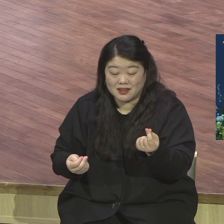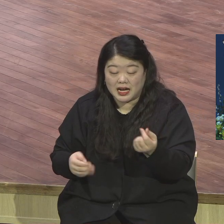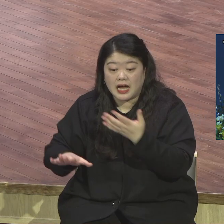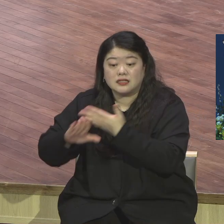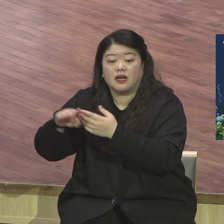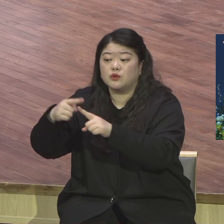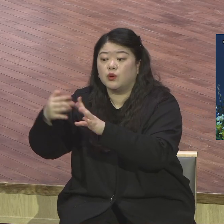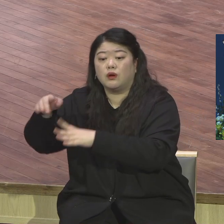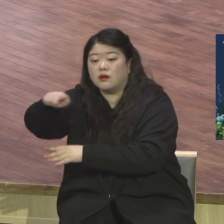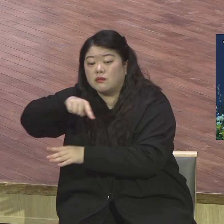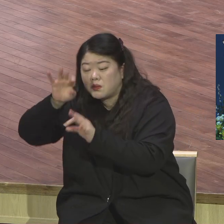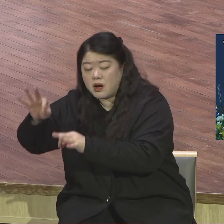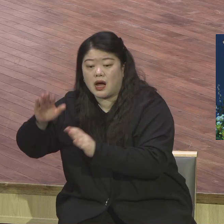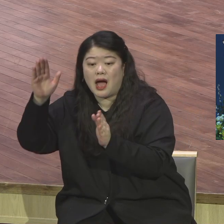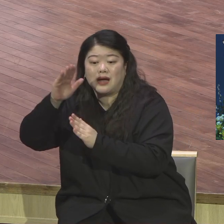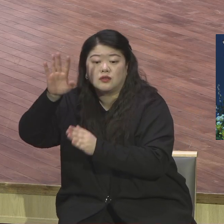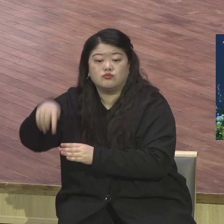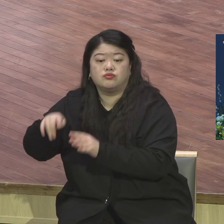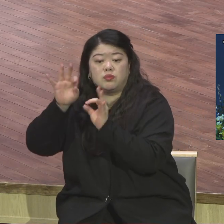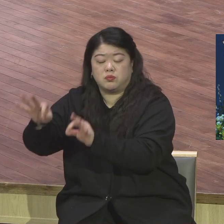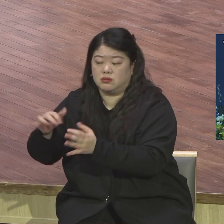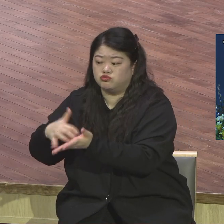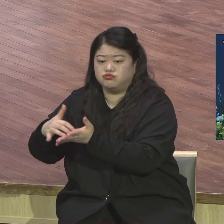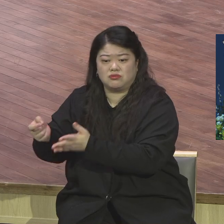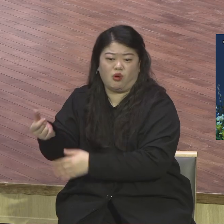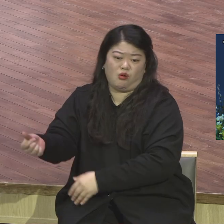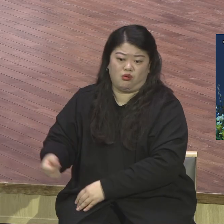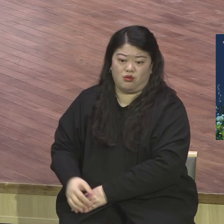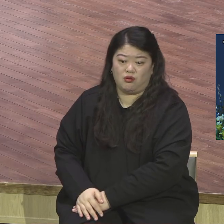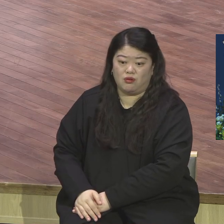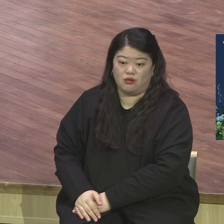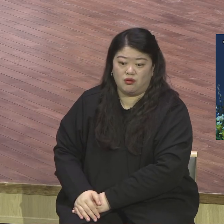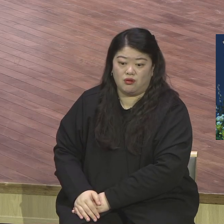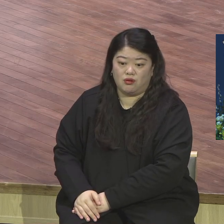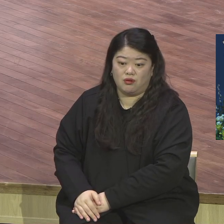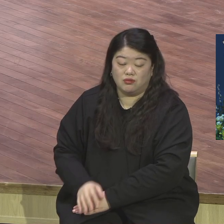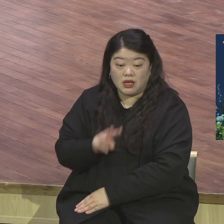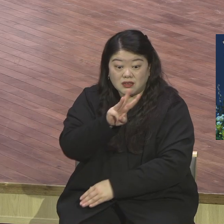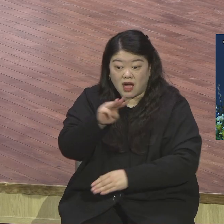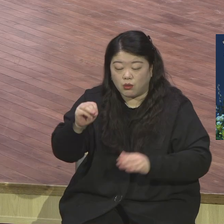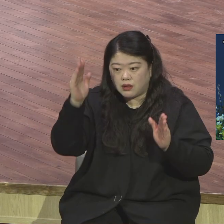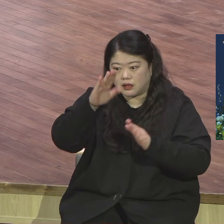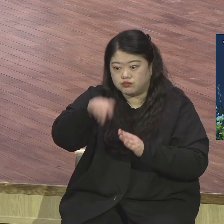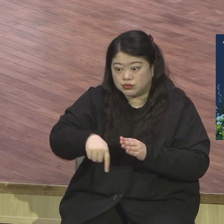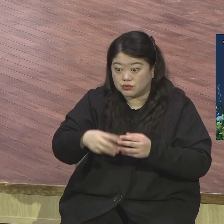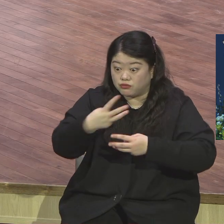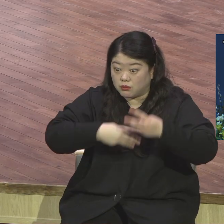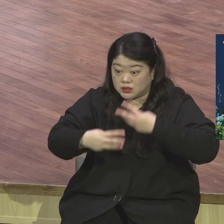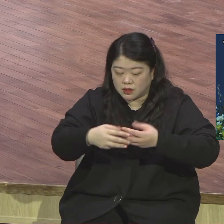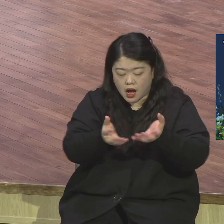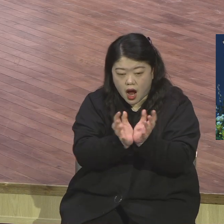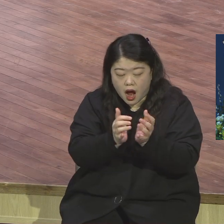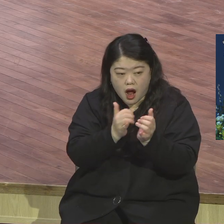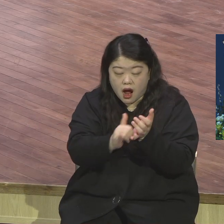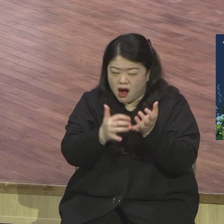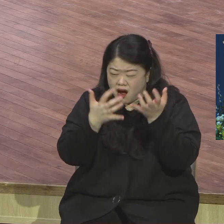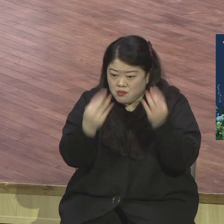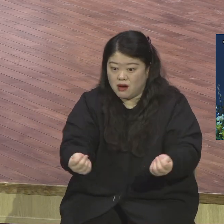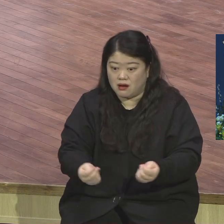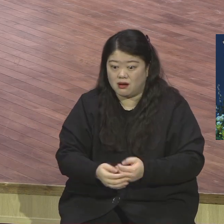교회는 지금 막 엄청나게 몰려오고 있어요 많이 자라가지고 그야말로 이 마음껏 꿈을 펼쳐나갈 수